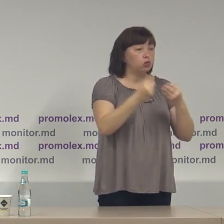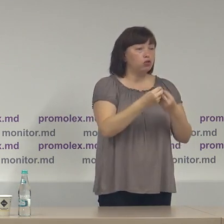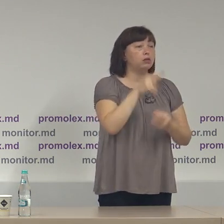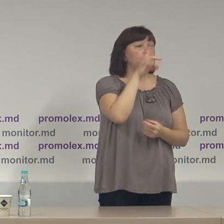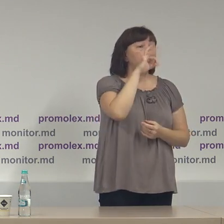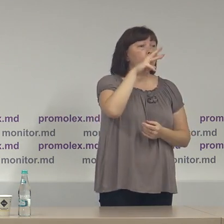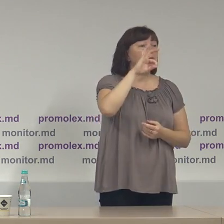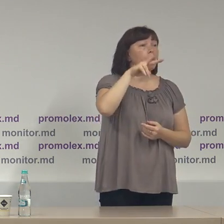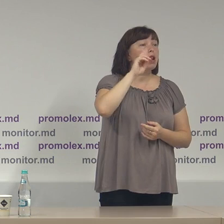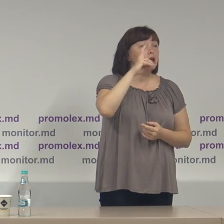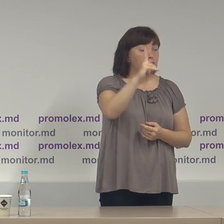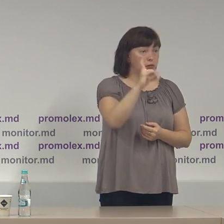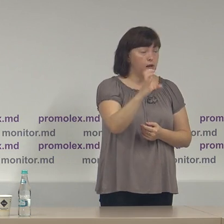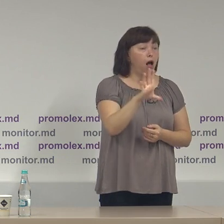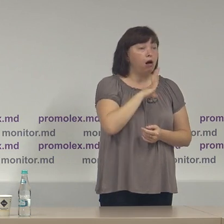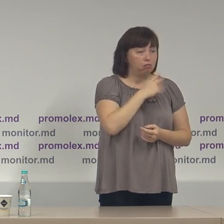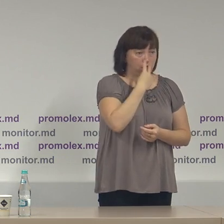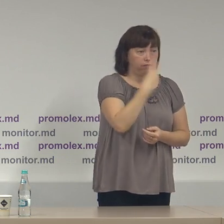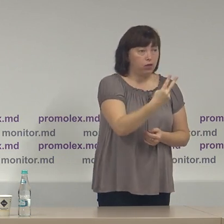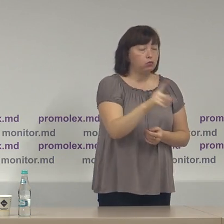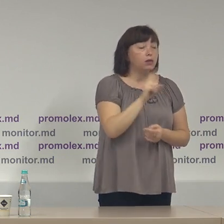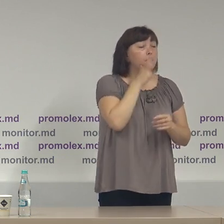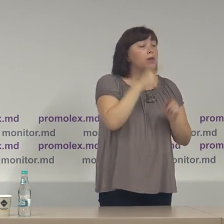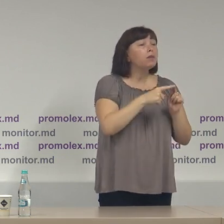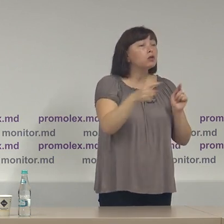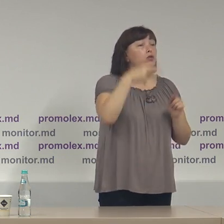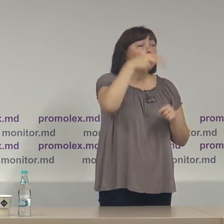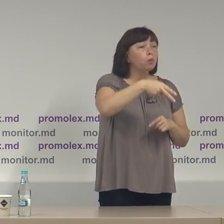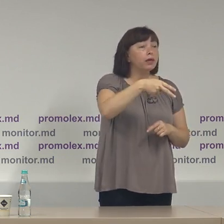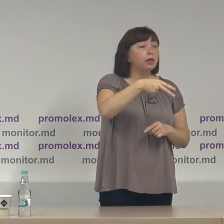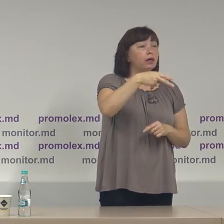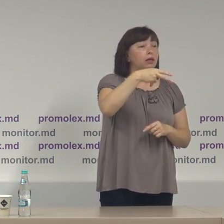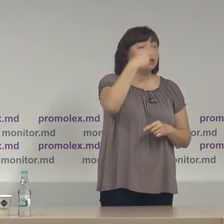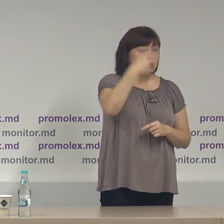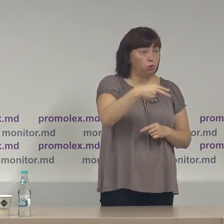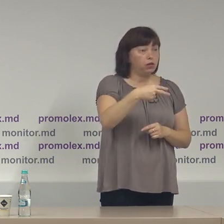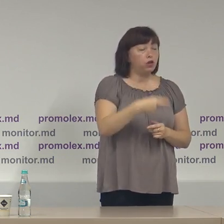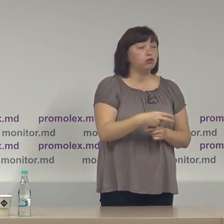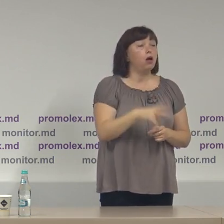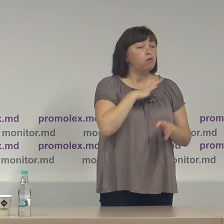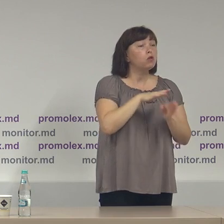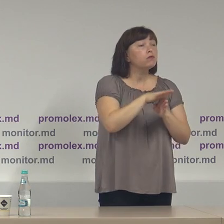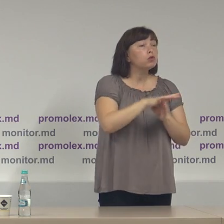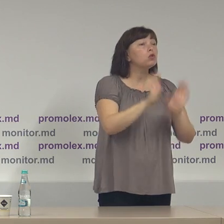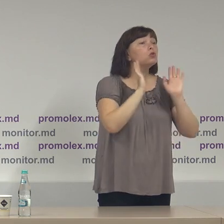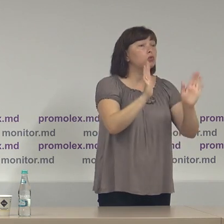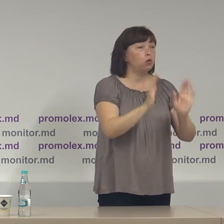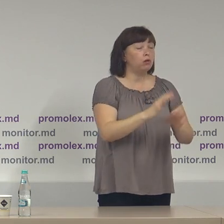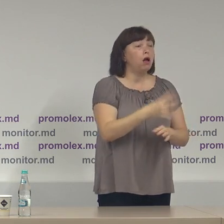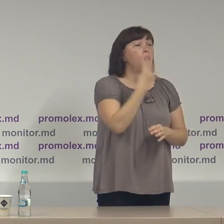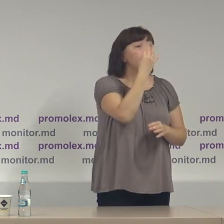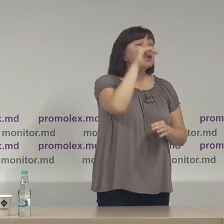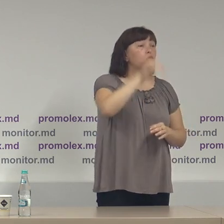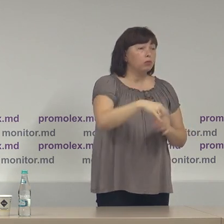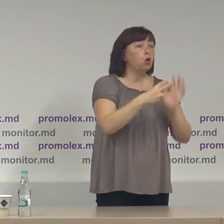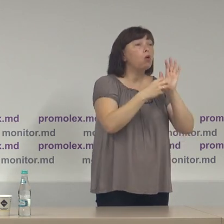Promolex, am văzut că au fost pe parcursul anului 2020 efectuate doar 4.800 din